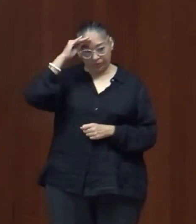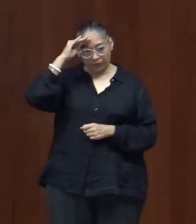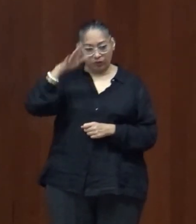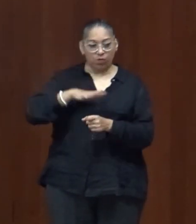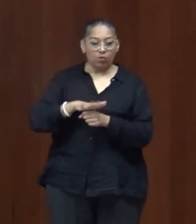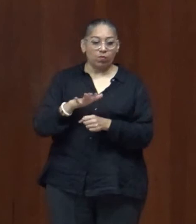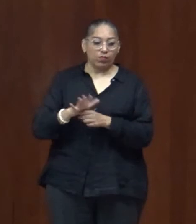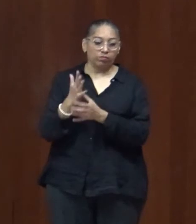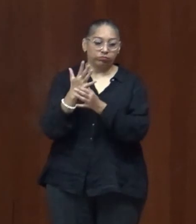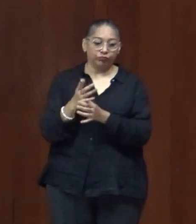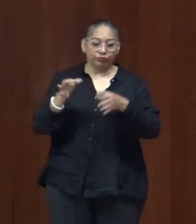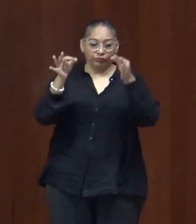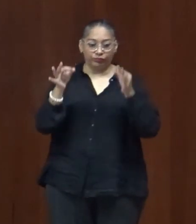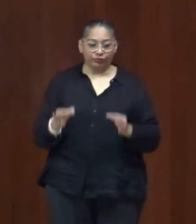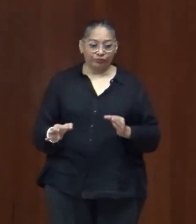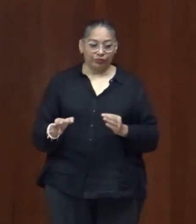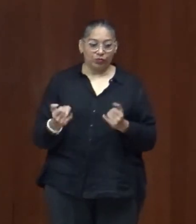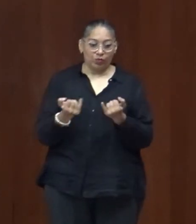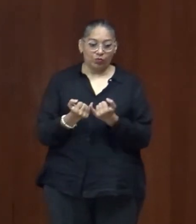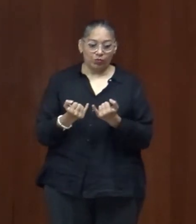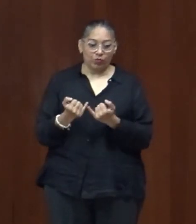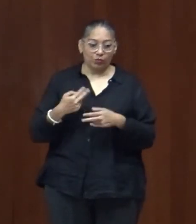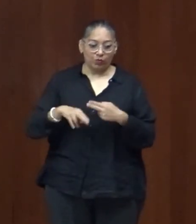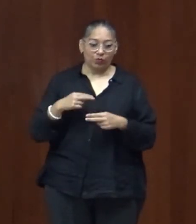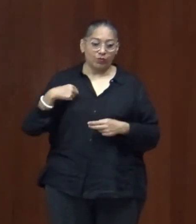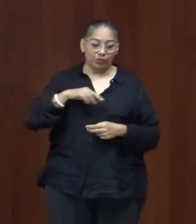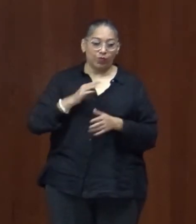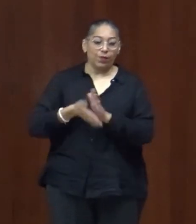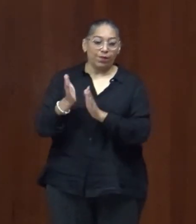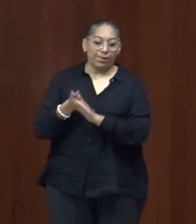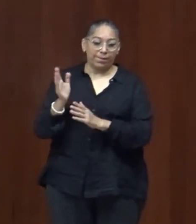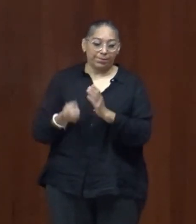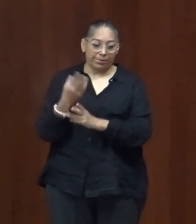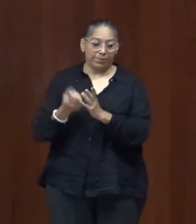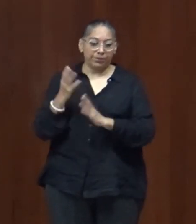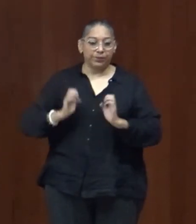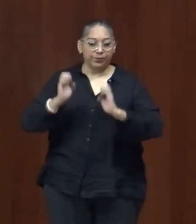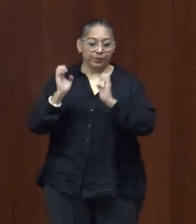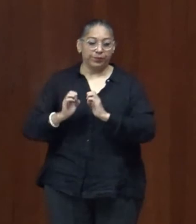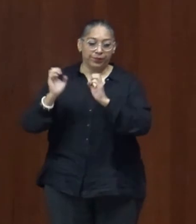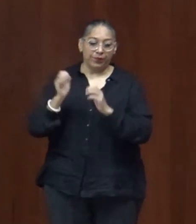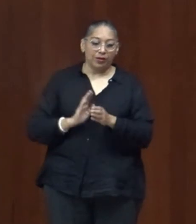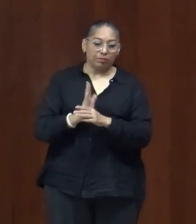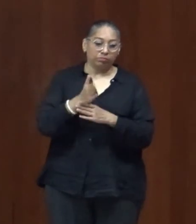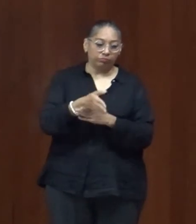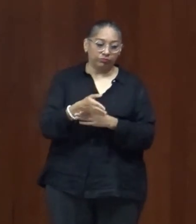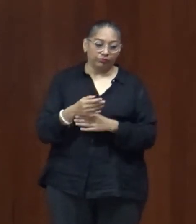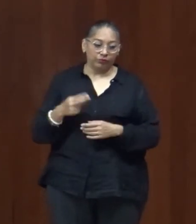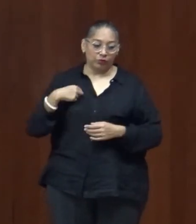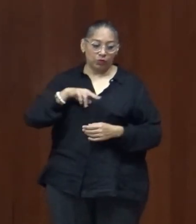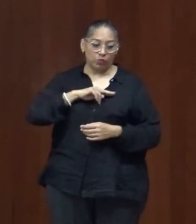ocultar mirar como modo de construir normalidad y anormalidad mirar como modo de conquistar como práctica de